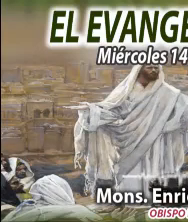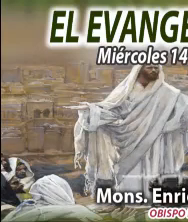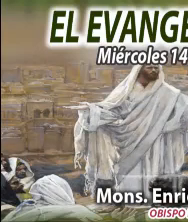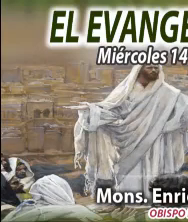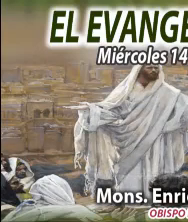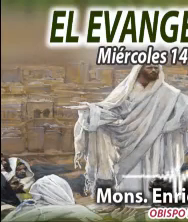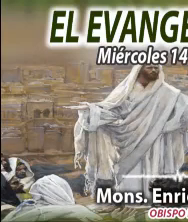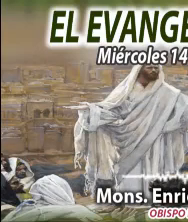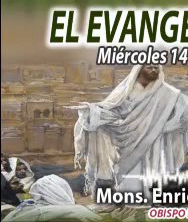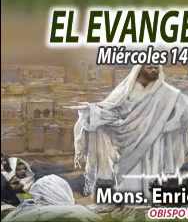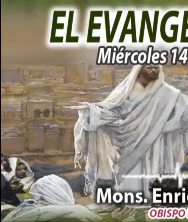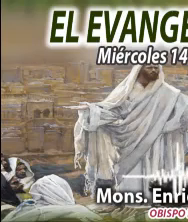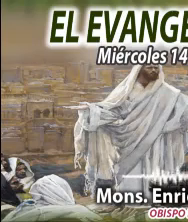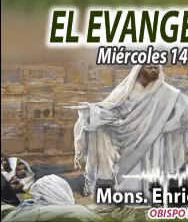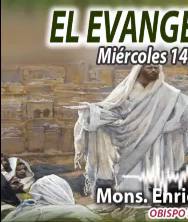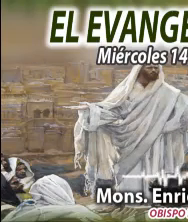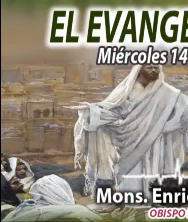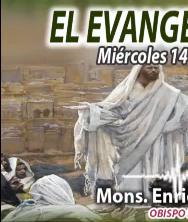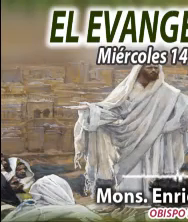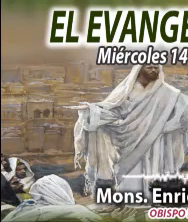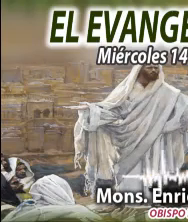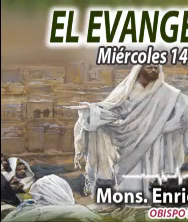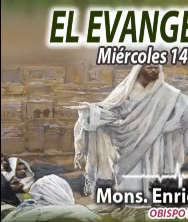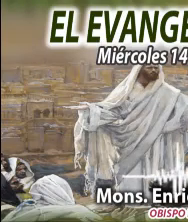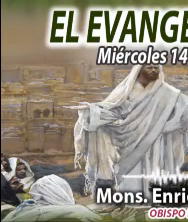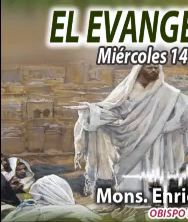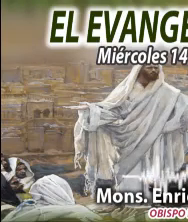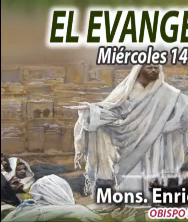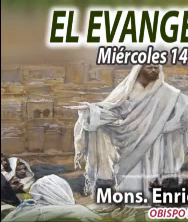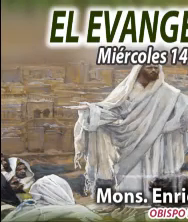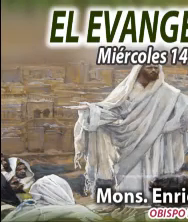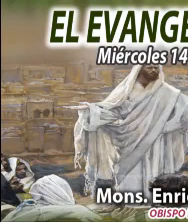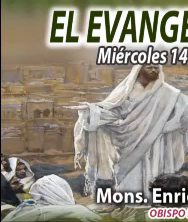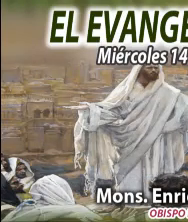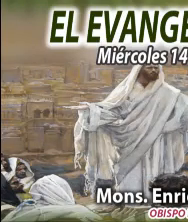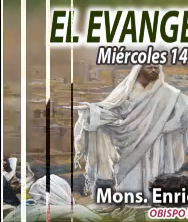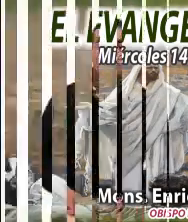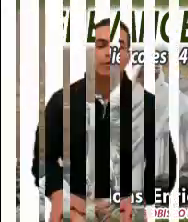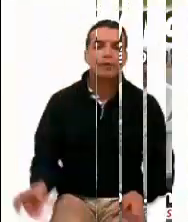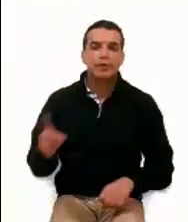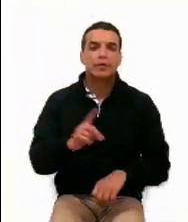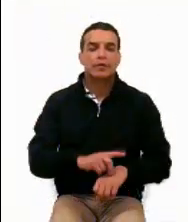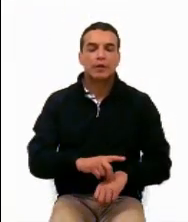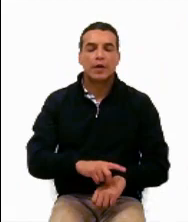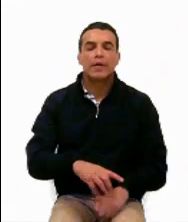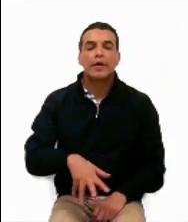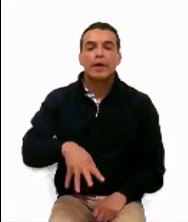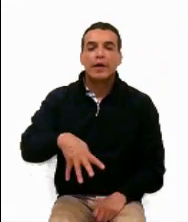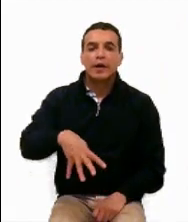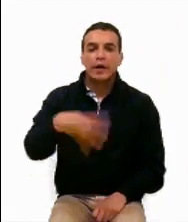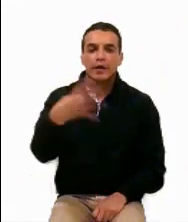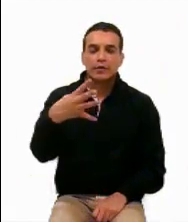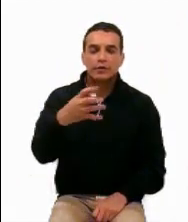Alimentame, sálame, acompáñame. 14